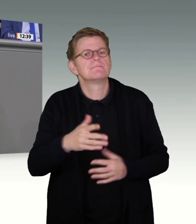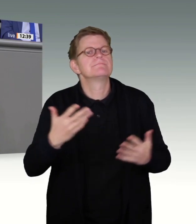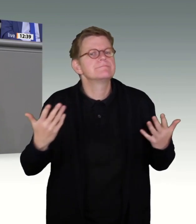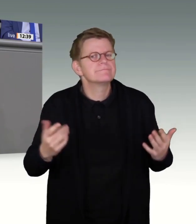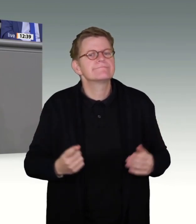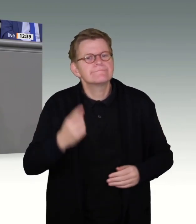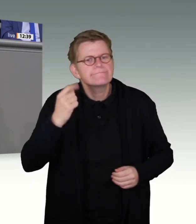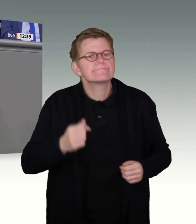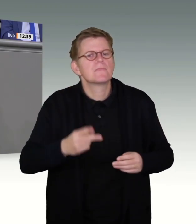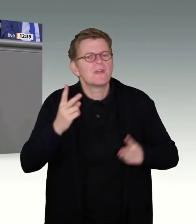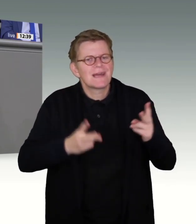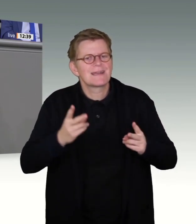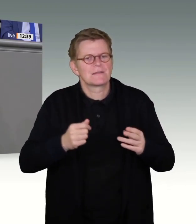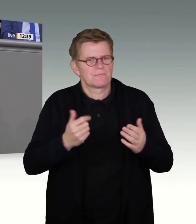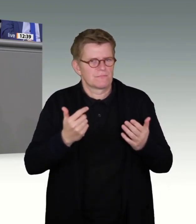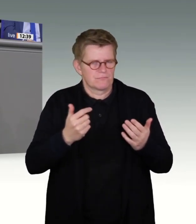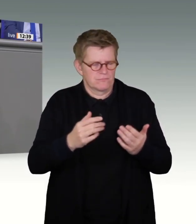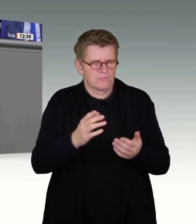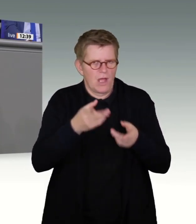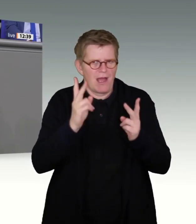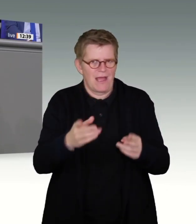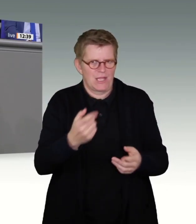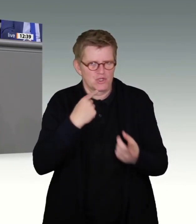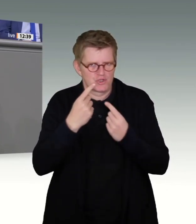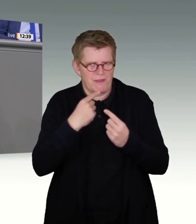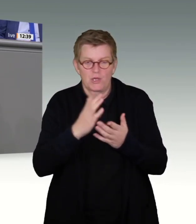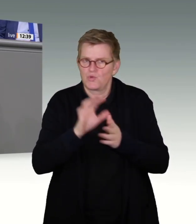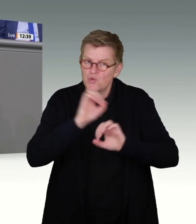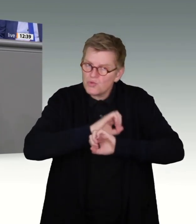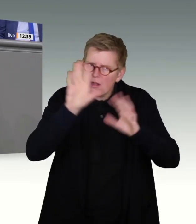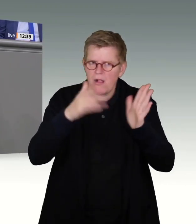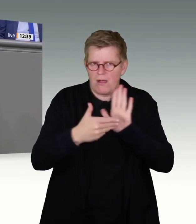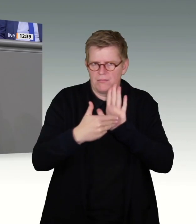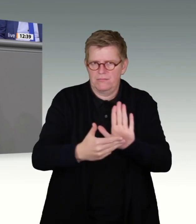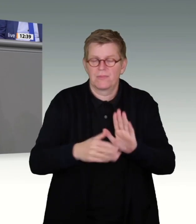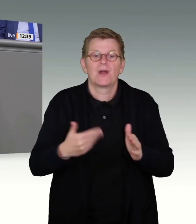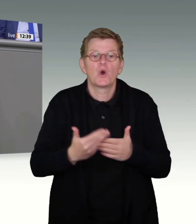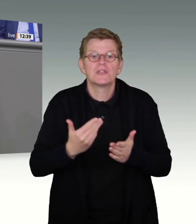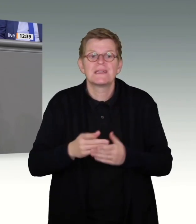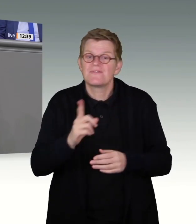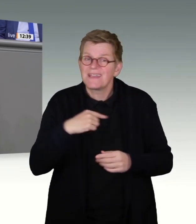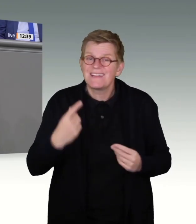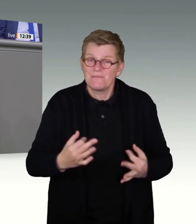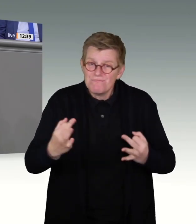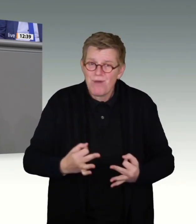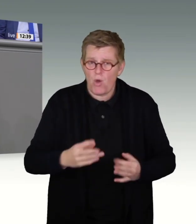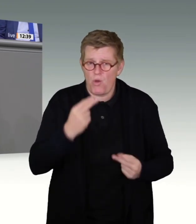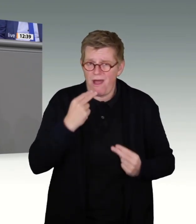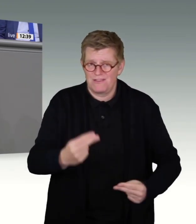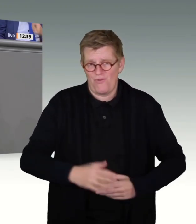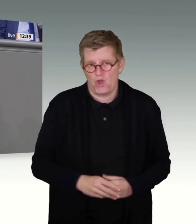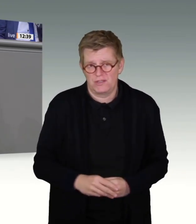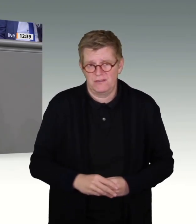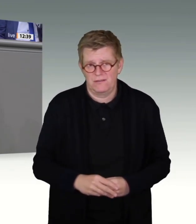höchstrechtliche Rechtsprechung immer wieder betont wurde. Deshalb müssen wir eine Antwort finden,